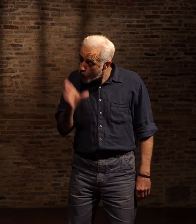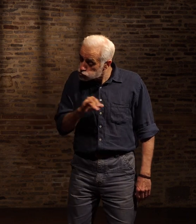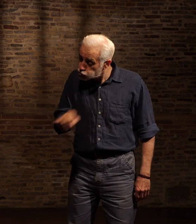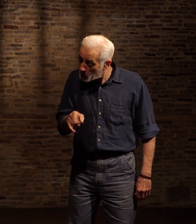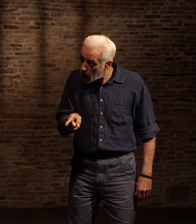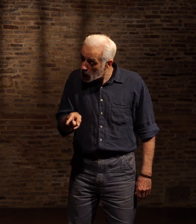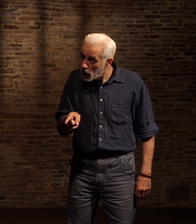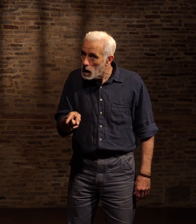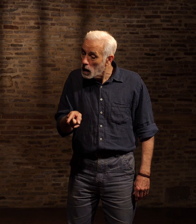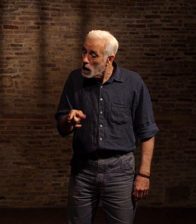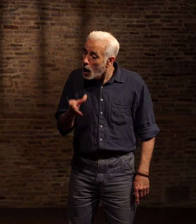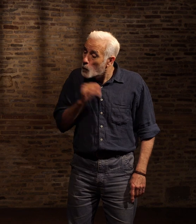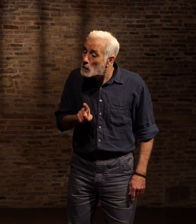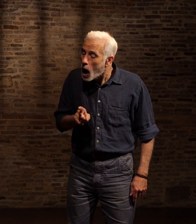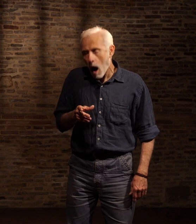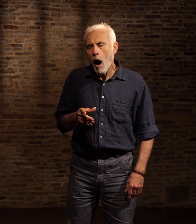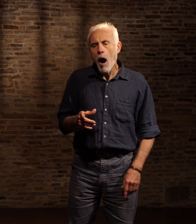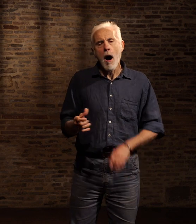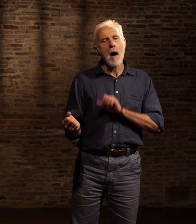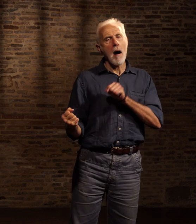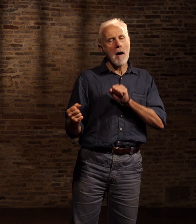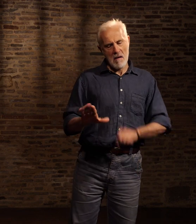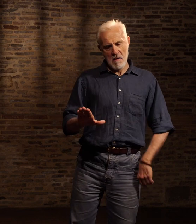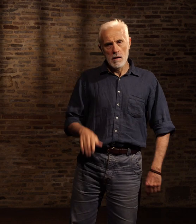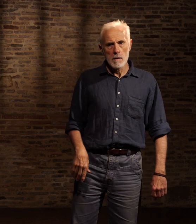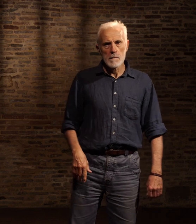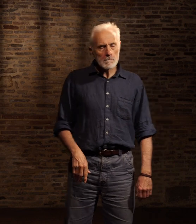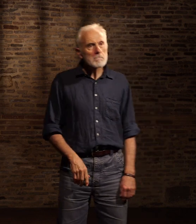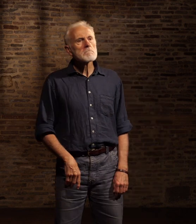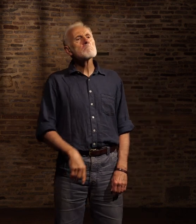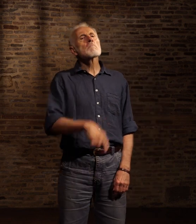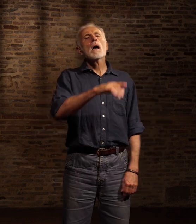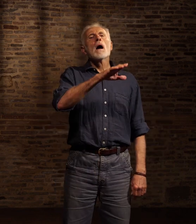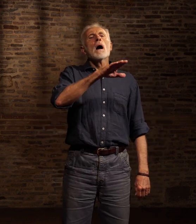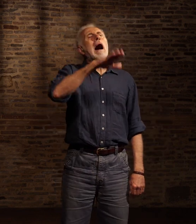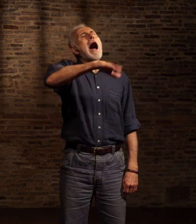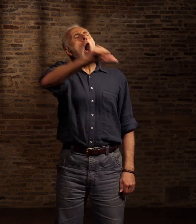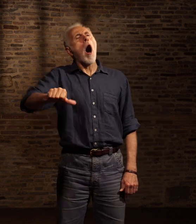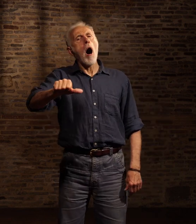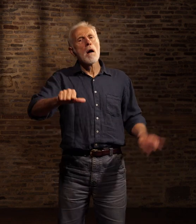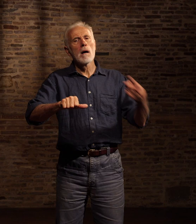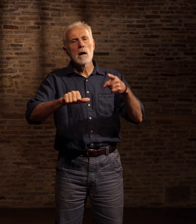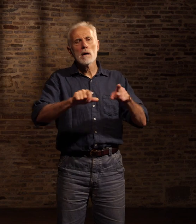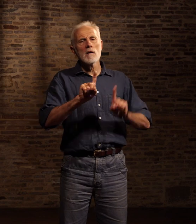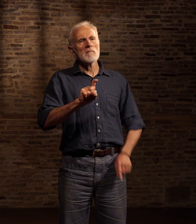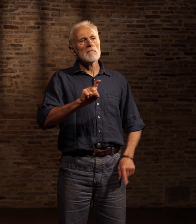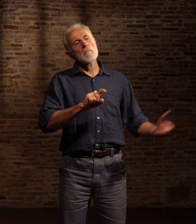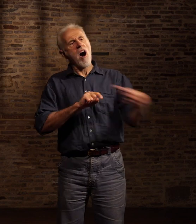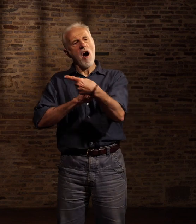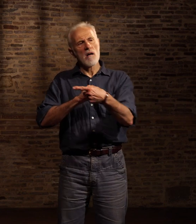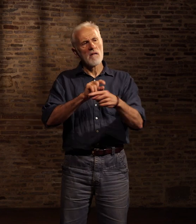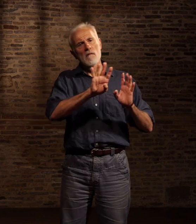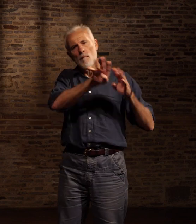oublier Et tout ira bien entre nous Compris ? Little A Tu l fait rentrer et à la bouffe Oui Chef